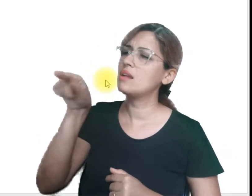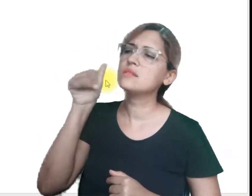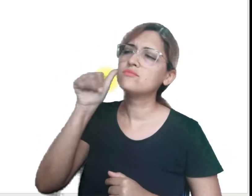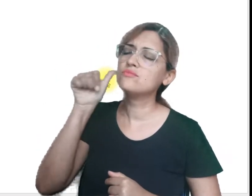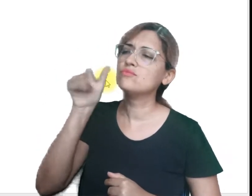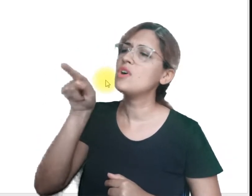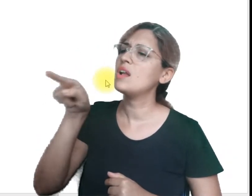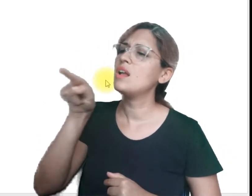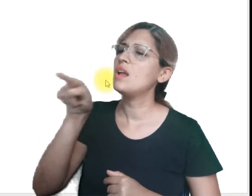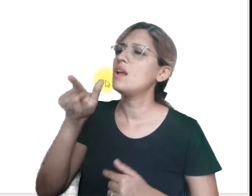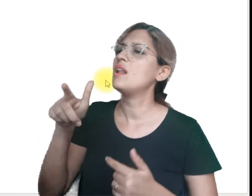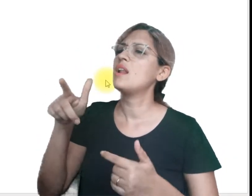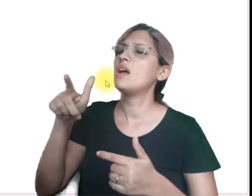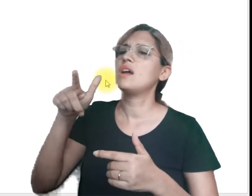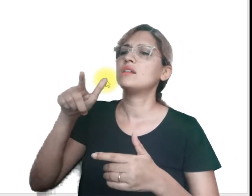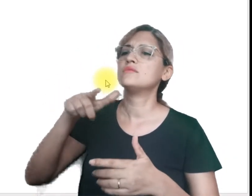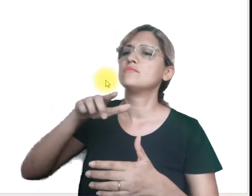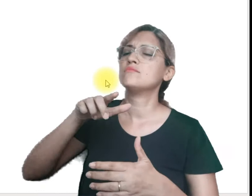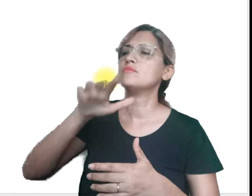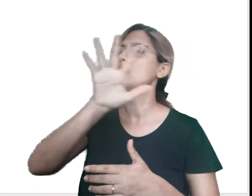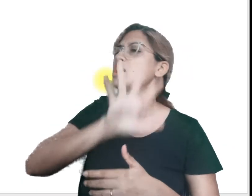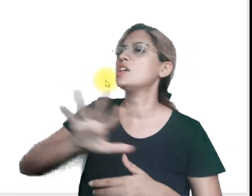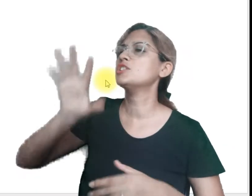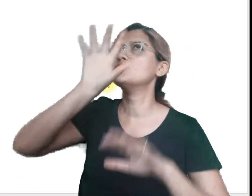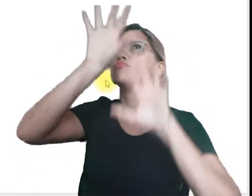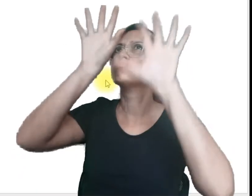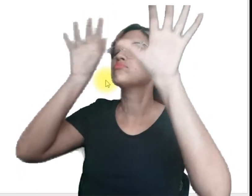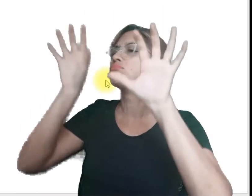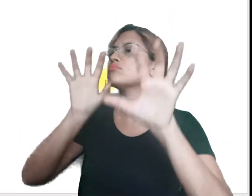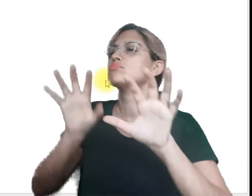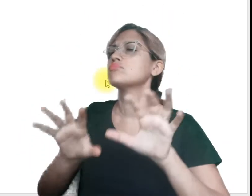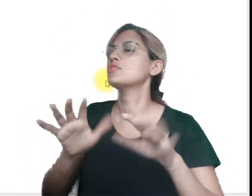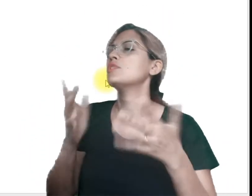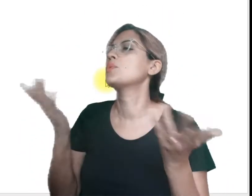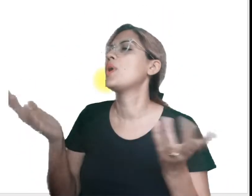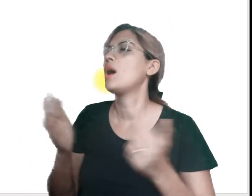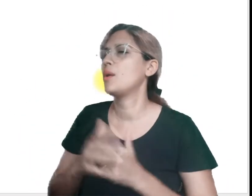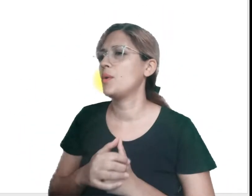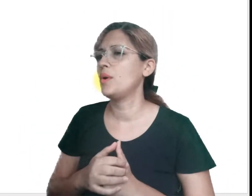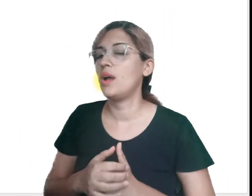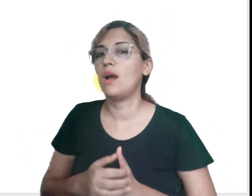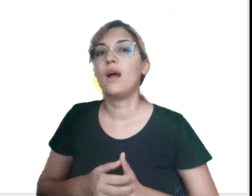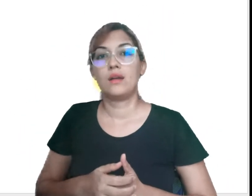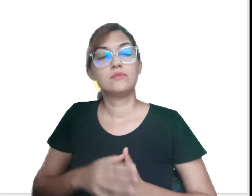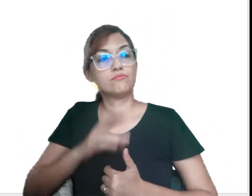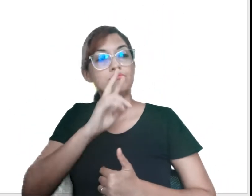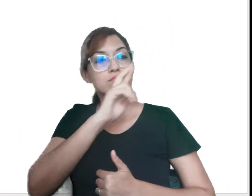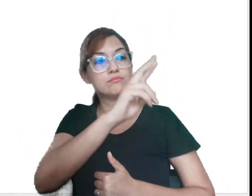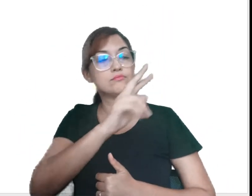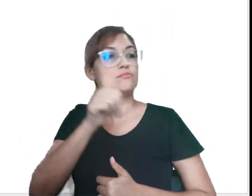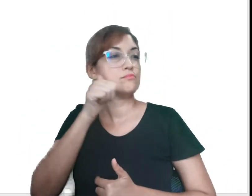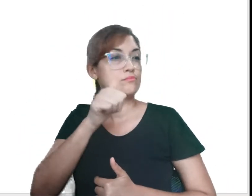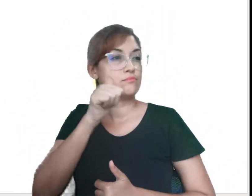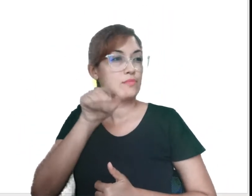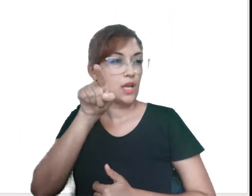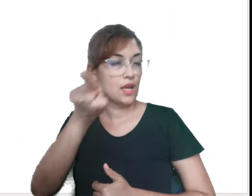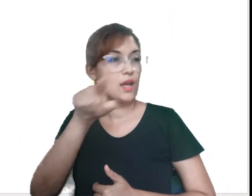Ela é de que região do país? Então, você pode responder. Ela é do